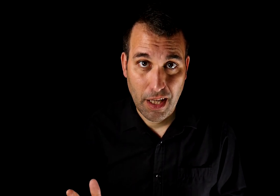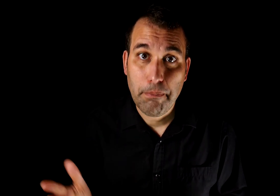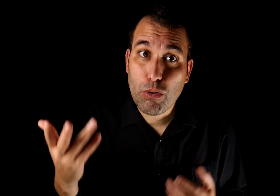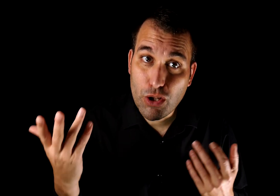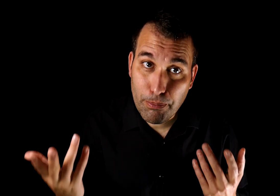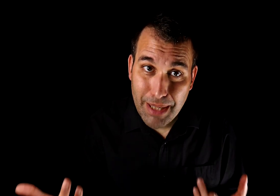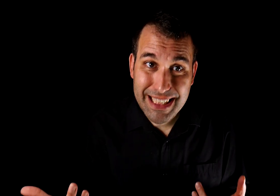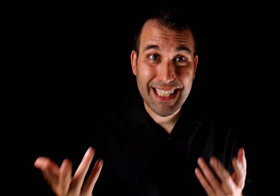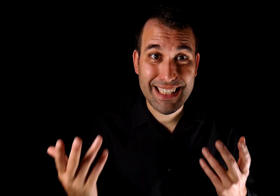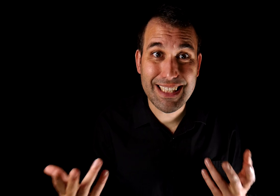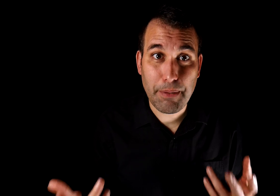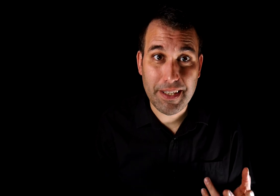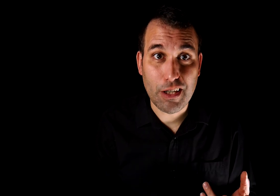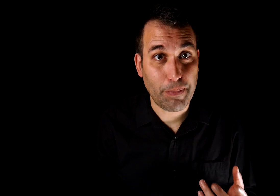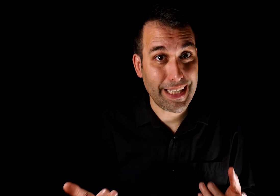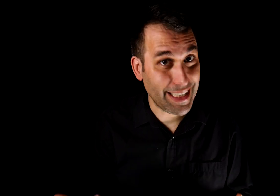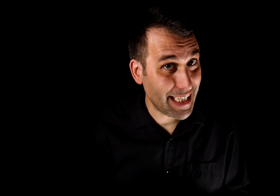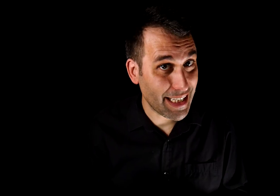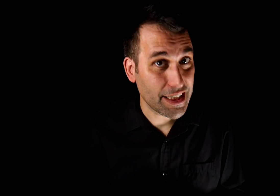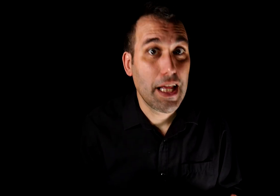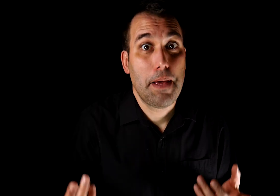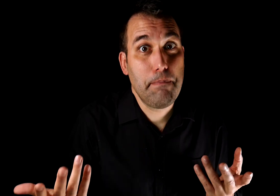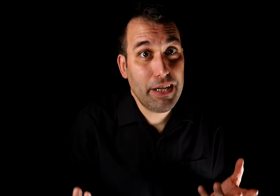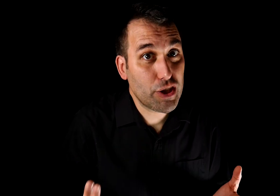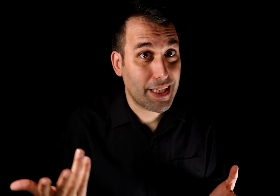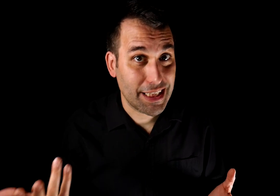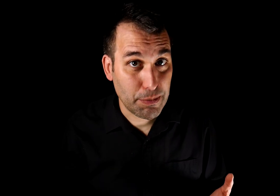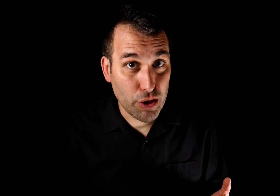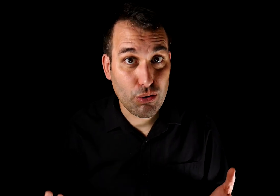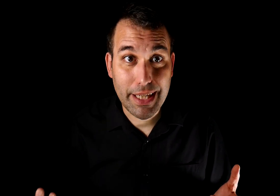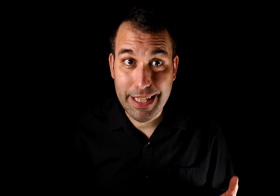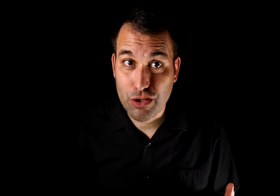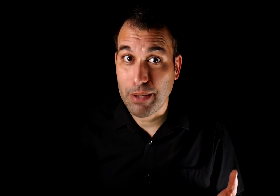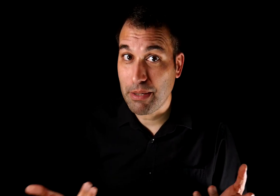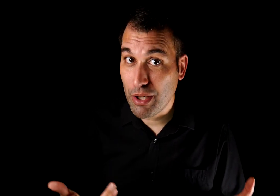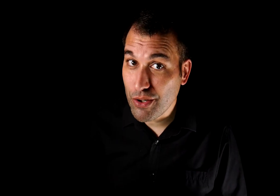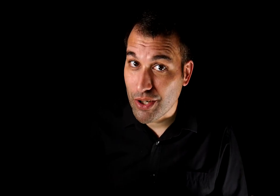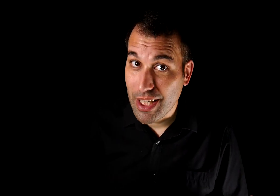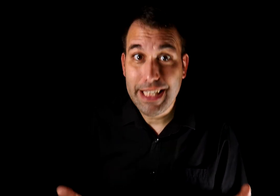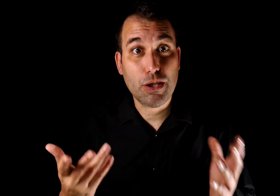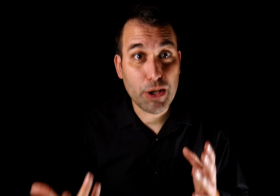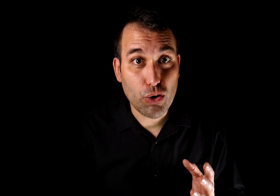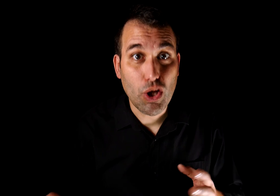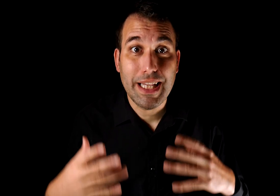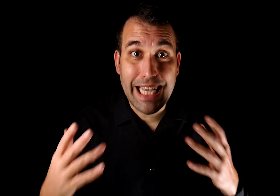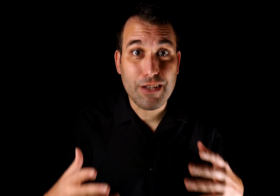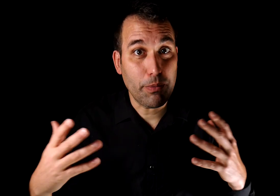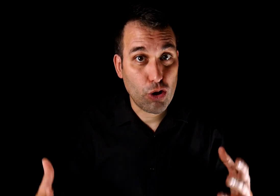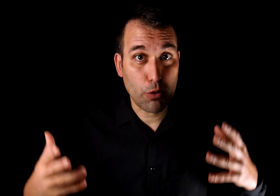Pero cuanto más estés capacitado para detectarlas, menos estarás expuesto al riesgo de manipulación. Y sobre todo, tanto mejor